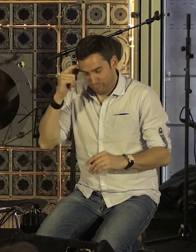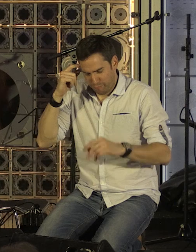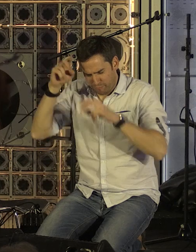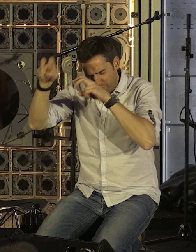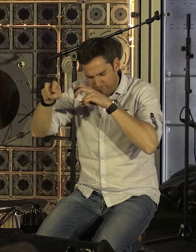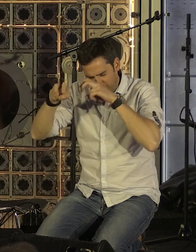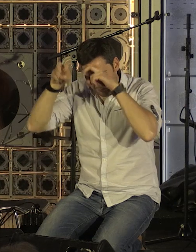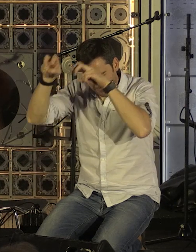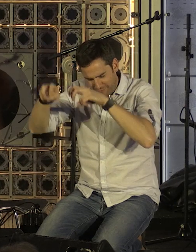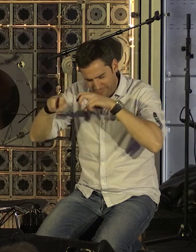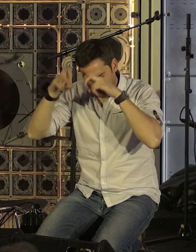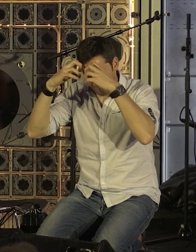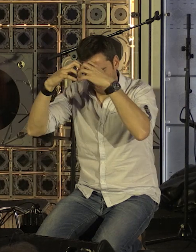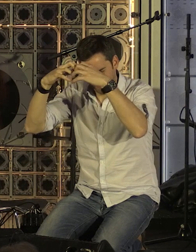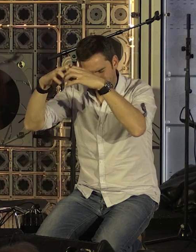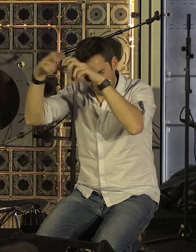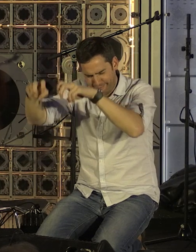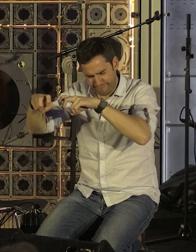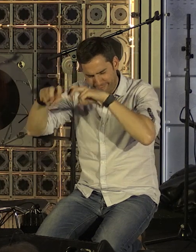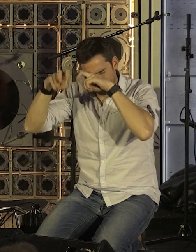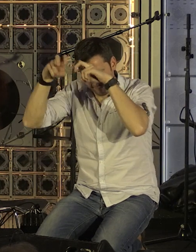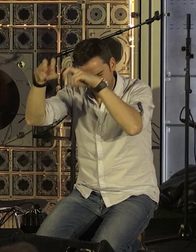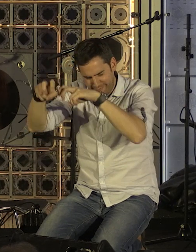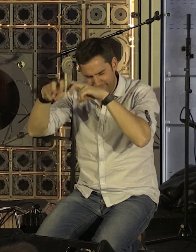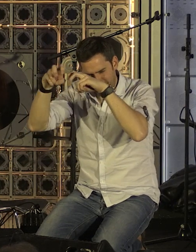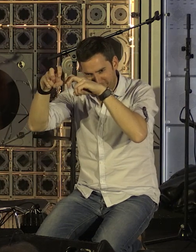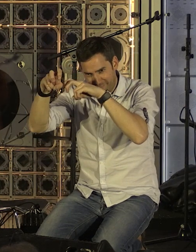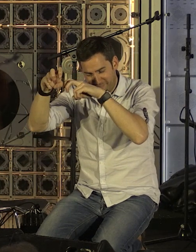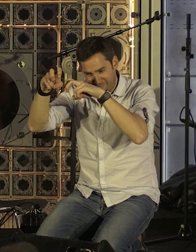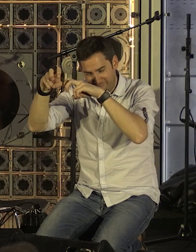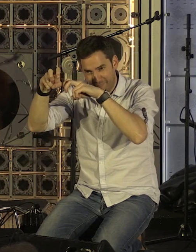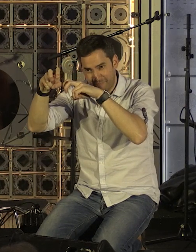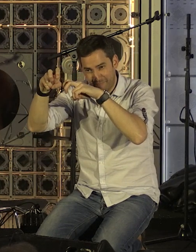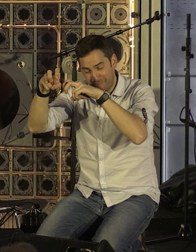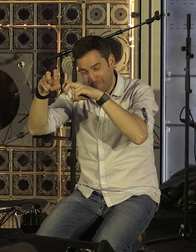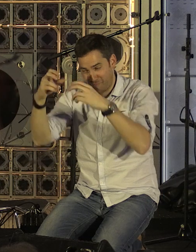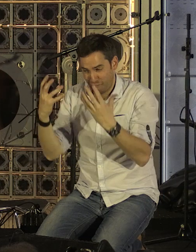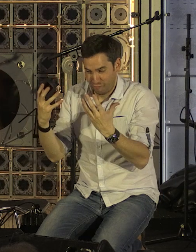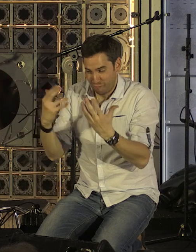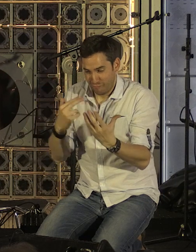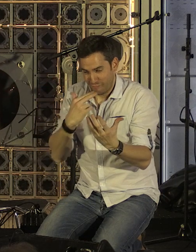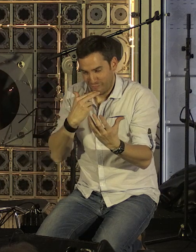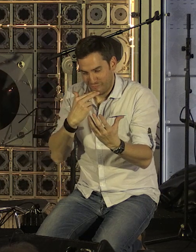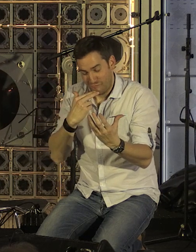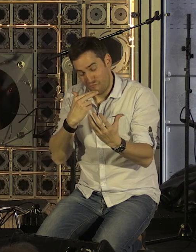Il n'était pas précisément rapide de ses mains, mais bon, peu importe.